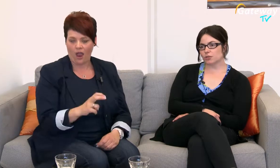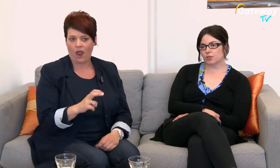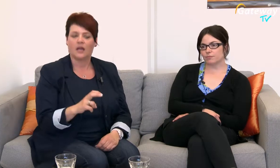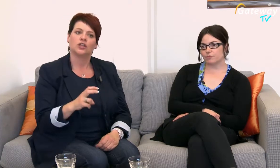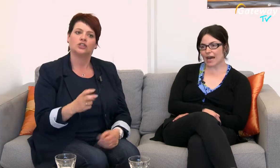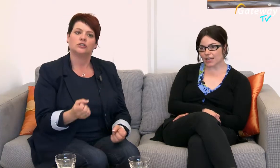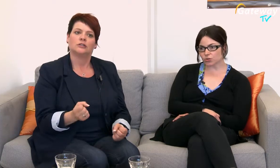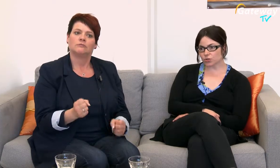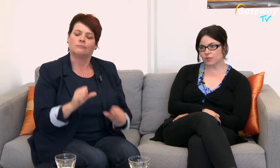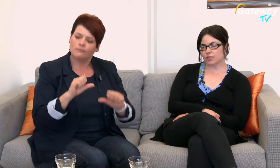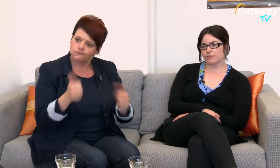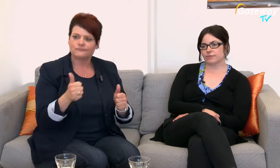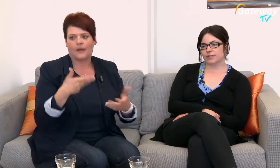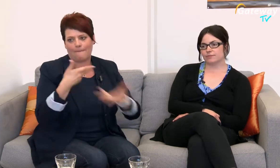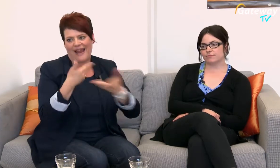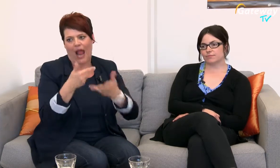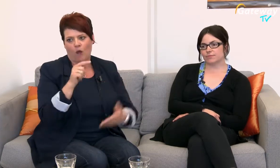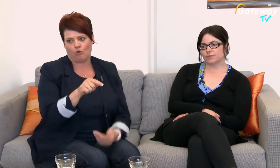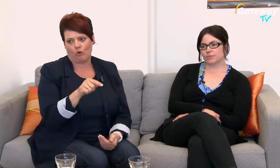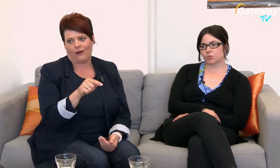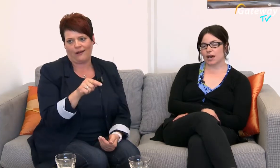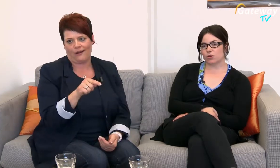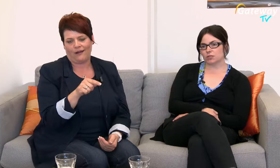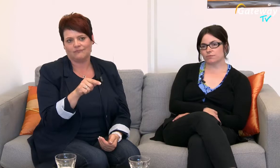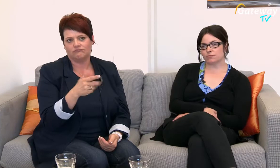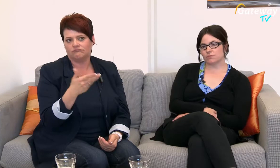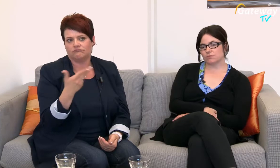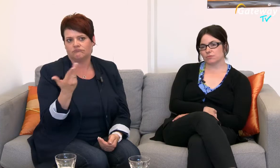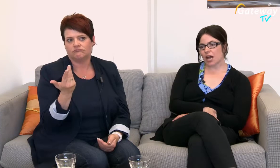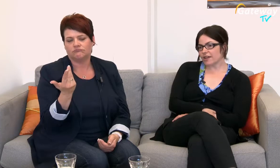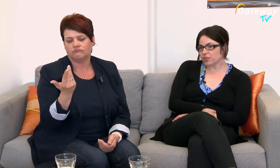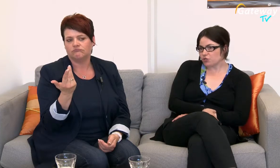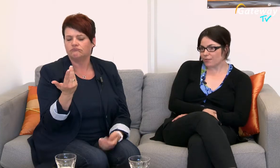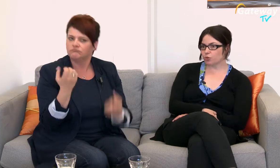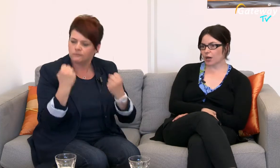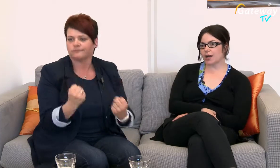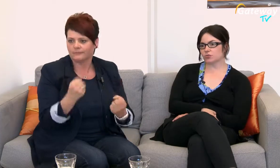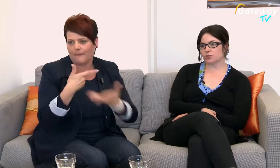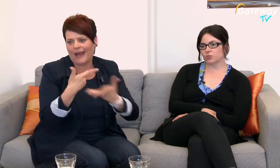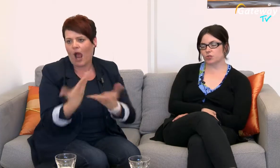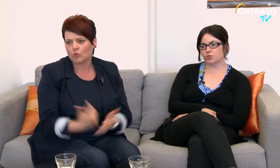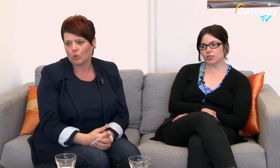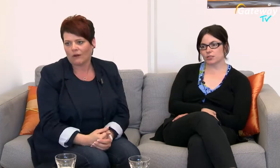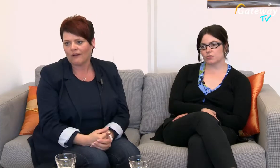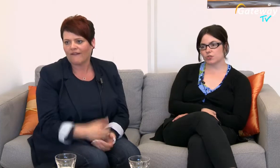Beratung oder auch, ja, einfach Schwerpunkt Beratung von Studierenden und